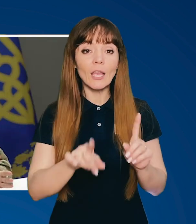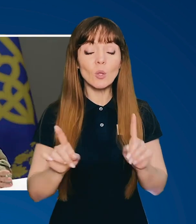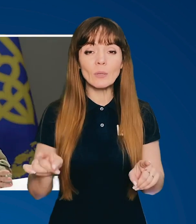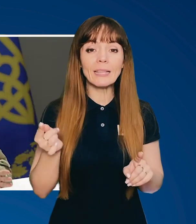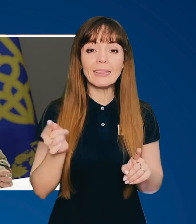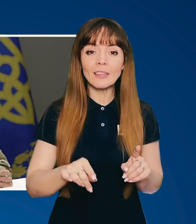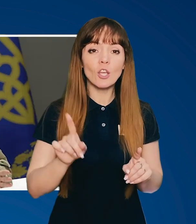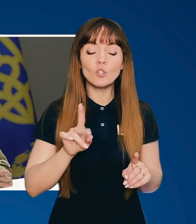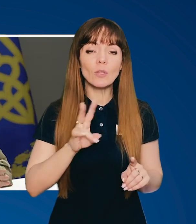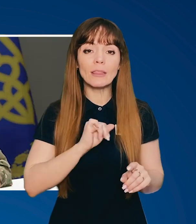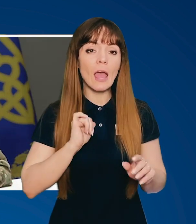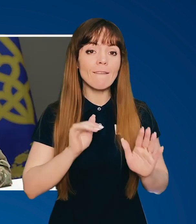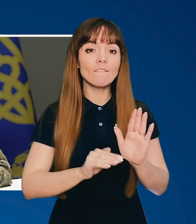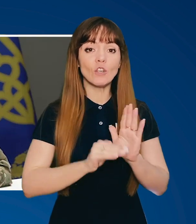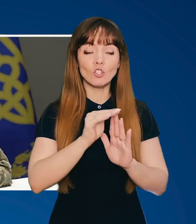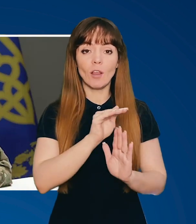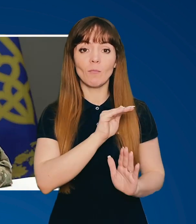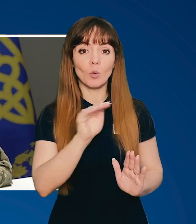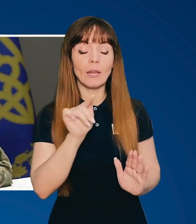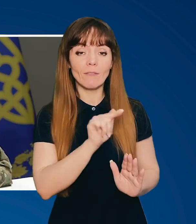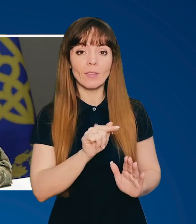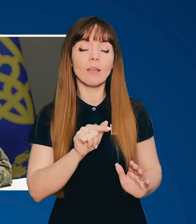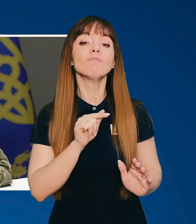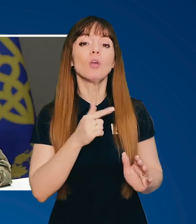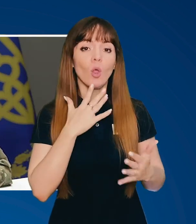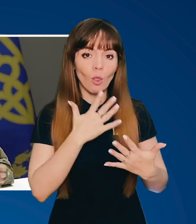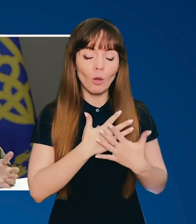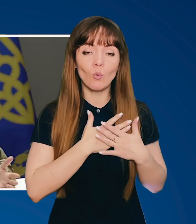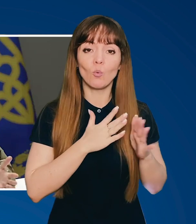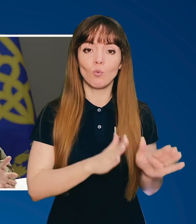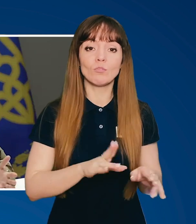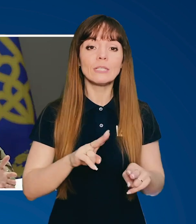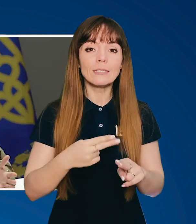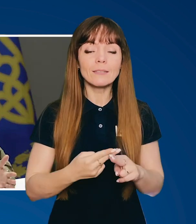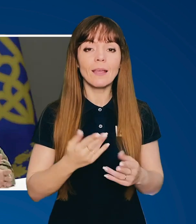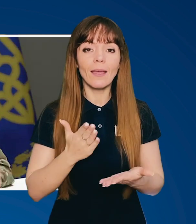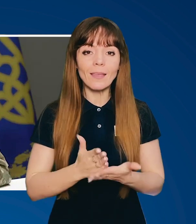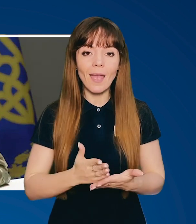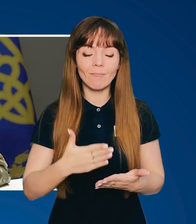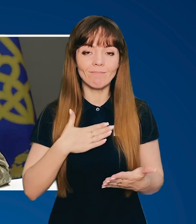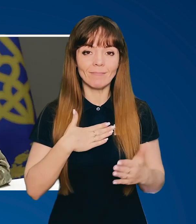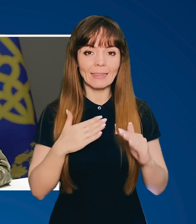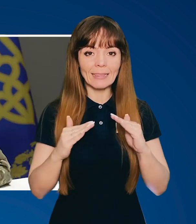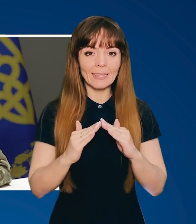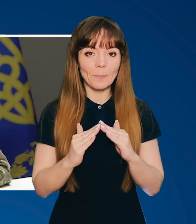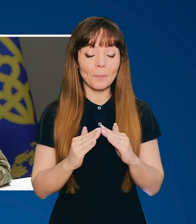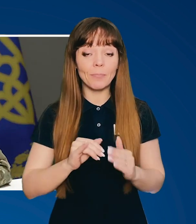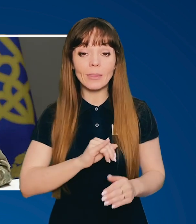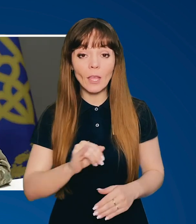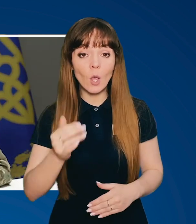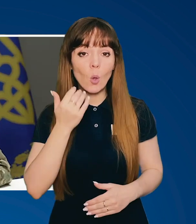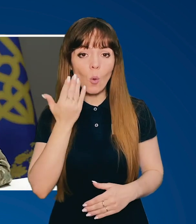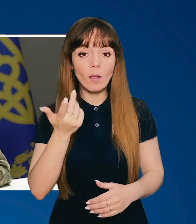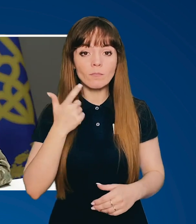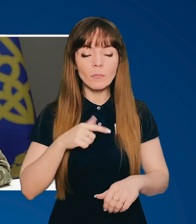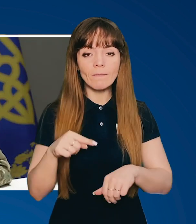Іноді те, що не на найвищому рівні, ти любиш, бо це є твій діє. І коли ти